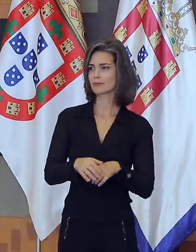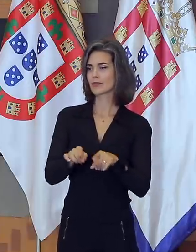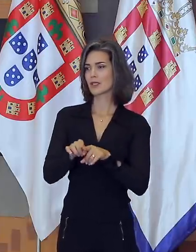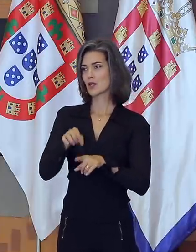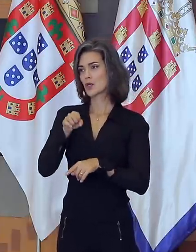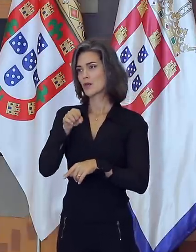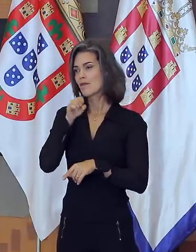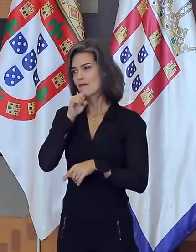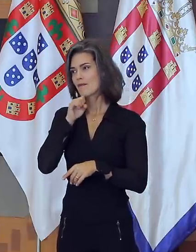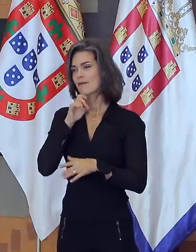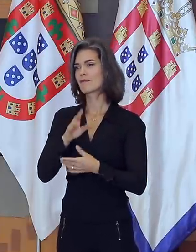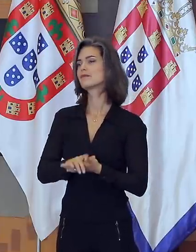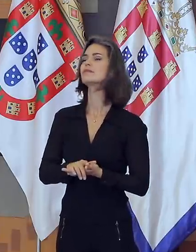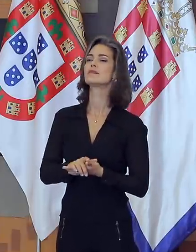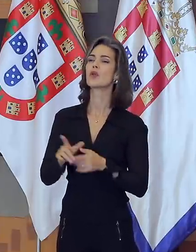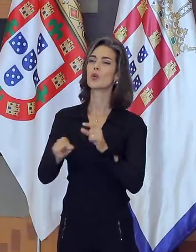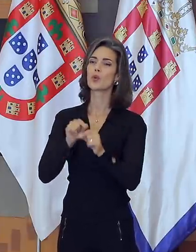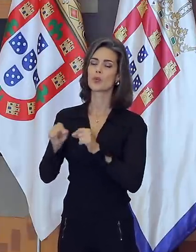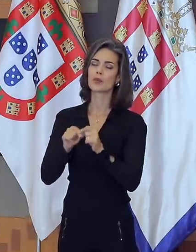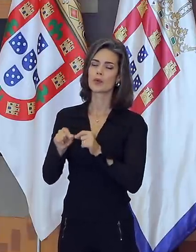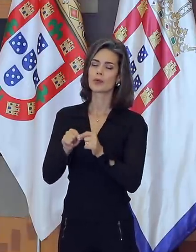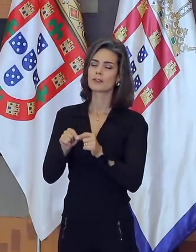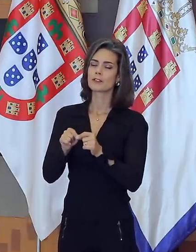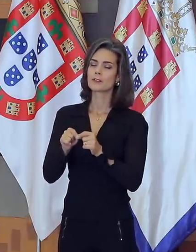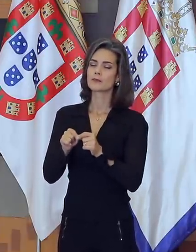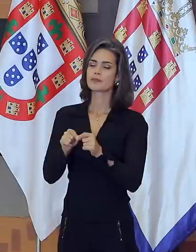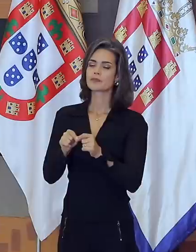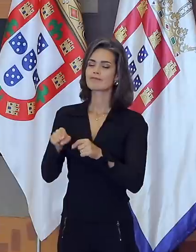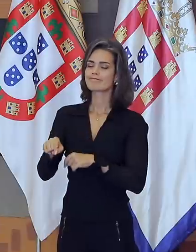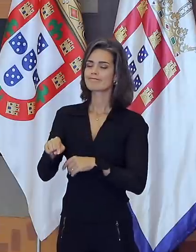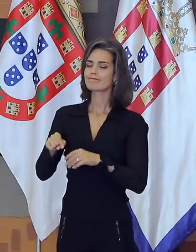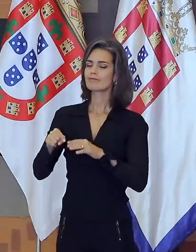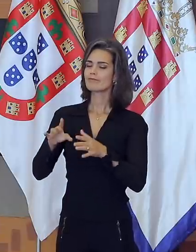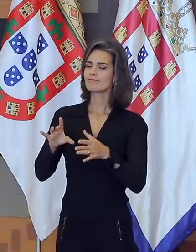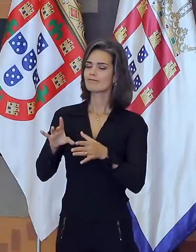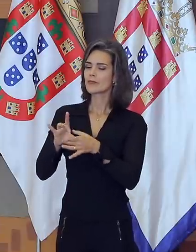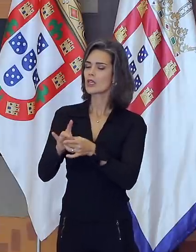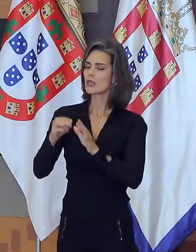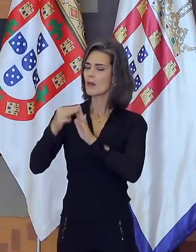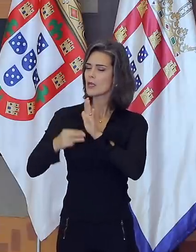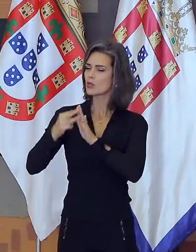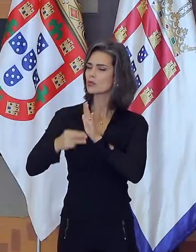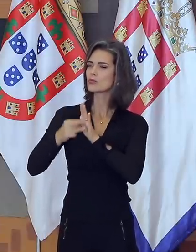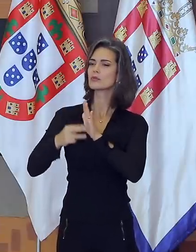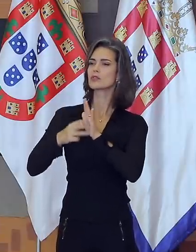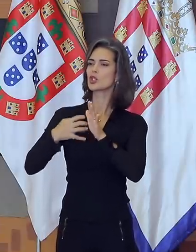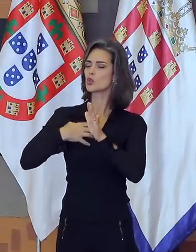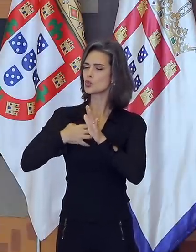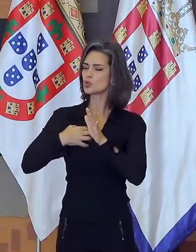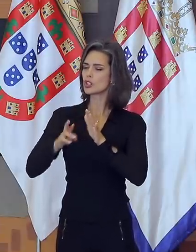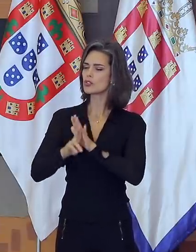antigo sem ser velho, é o apego à excelência da formação e dos métodos, é o apego ao estilo profissionalizado de fazer